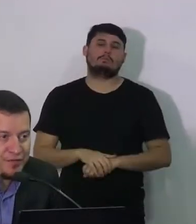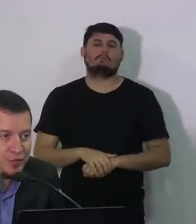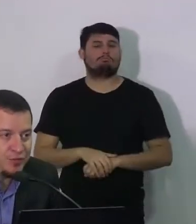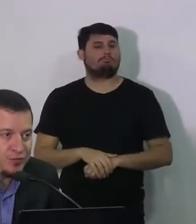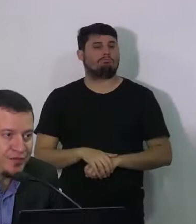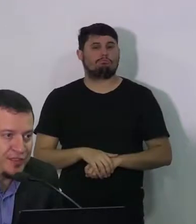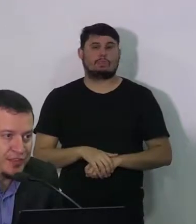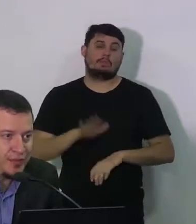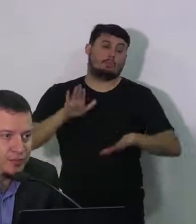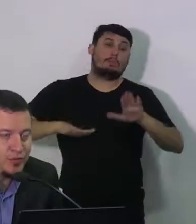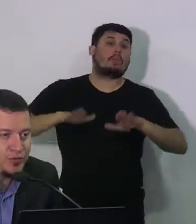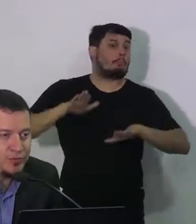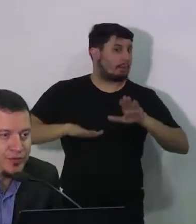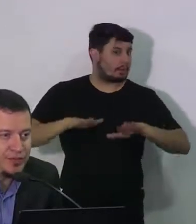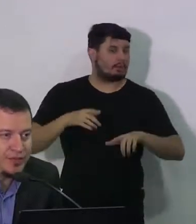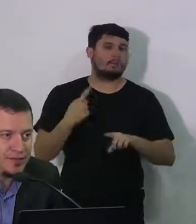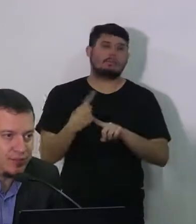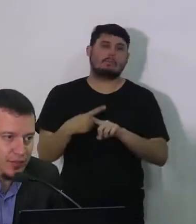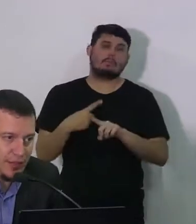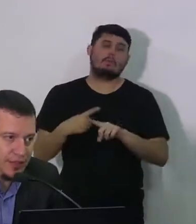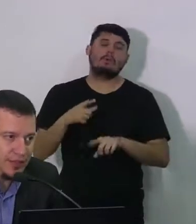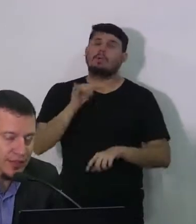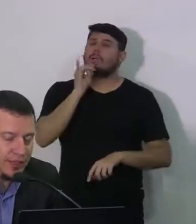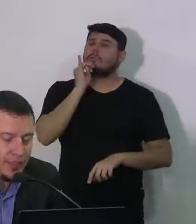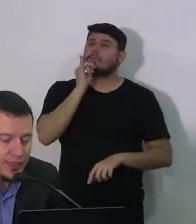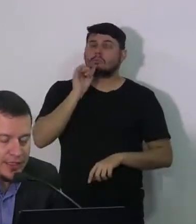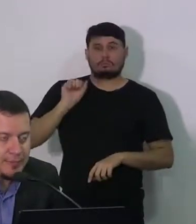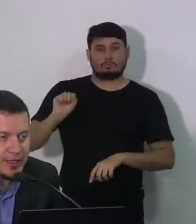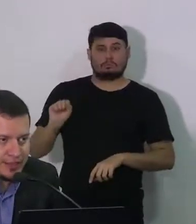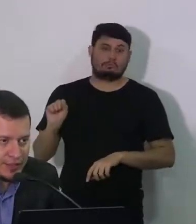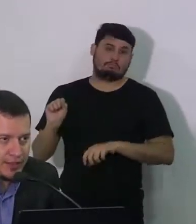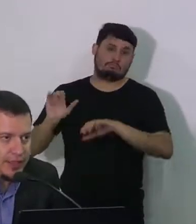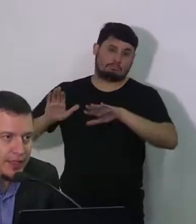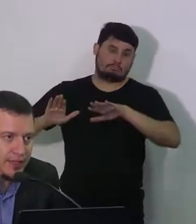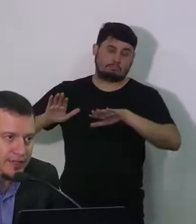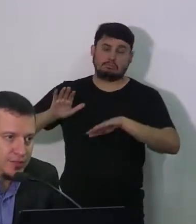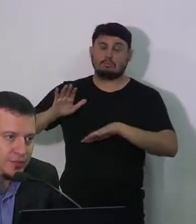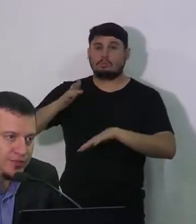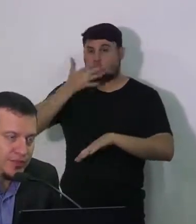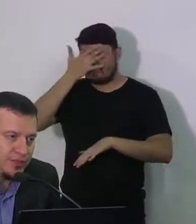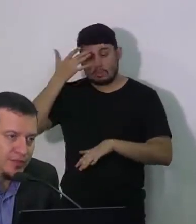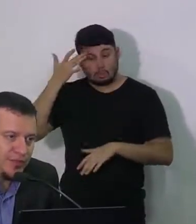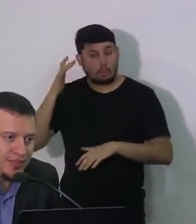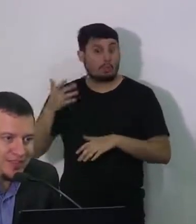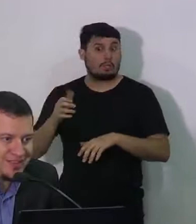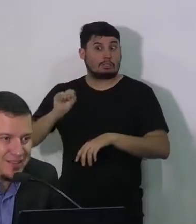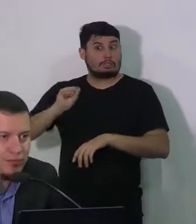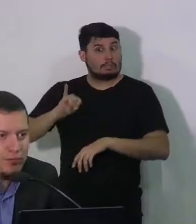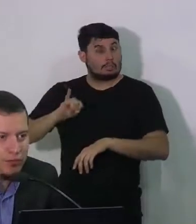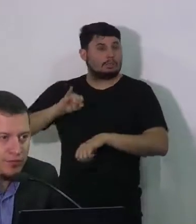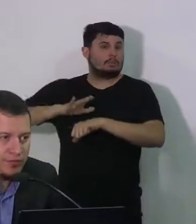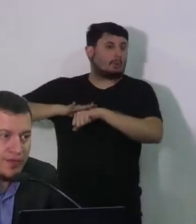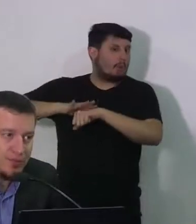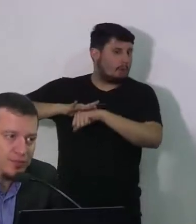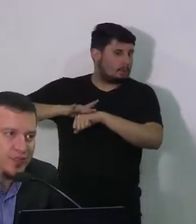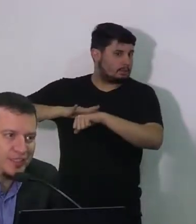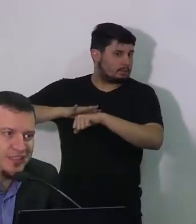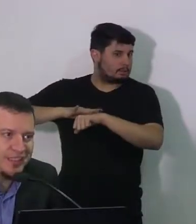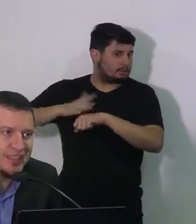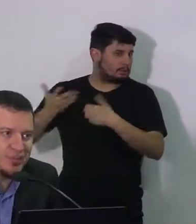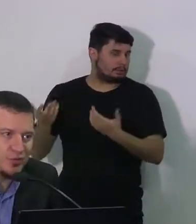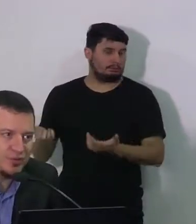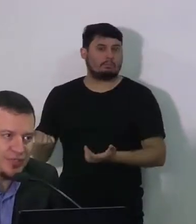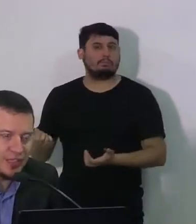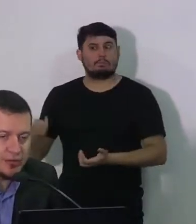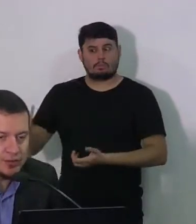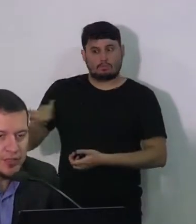dependendo da fonte, você vai ter uma subnotificação que a gente imagina que essa subnotificação fica entre 5 vezes o